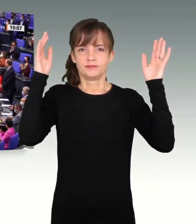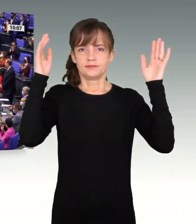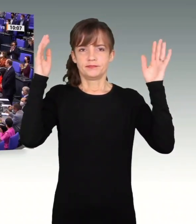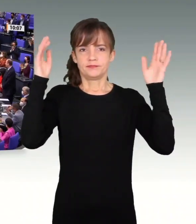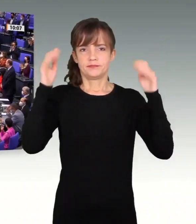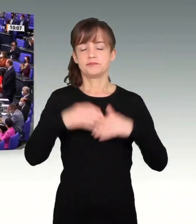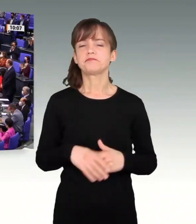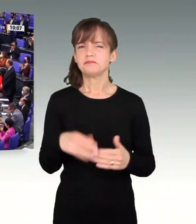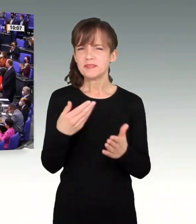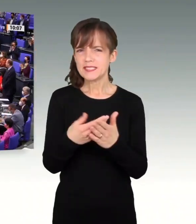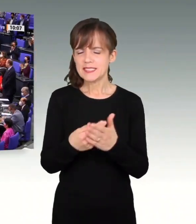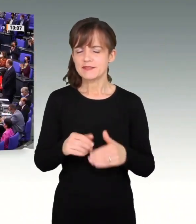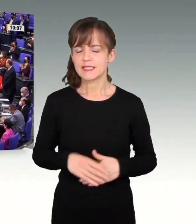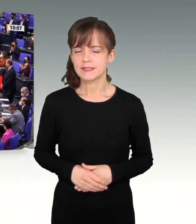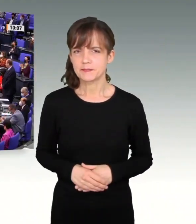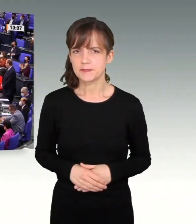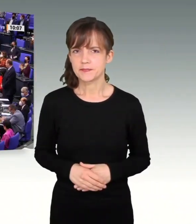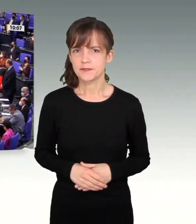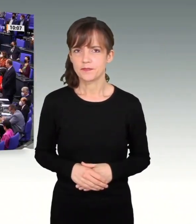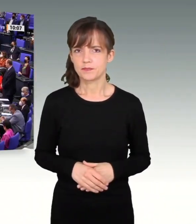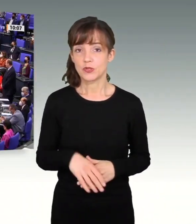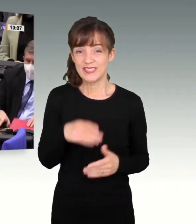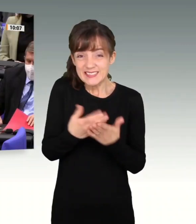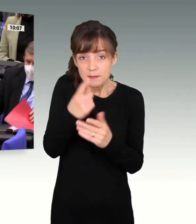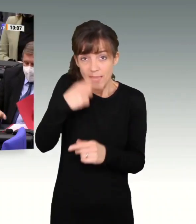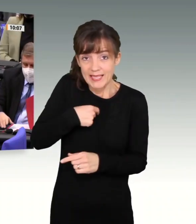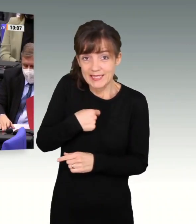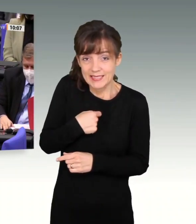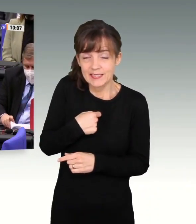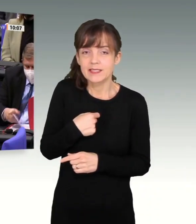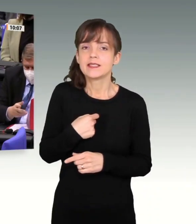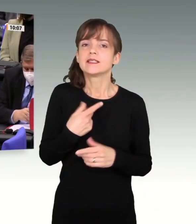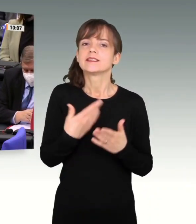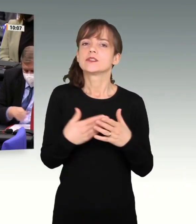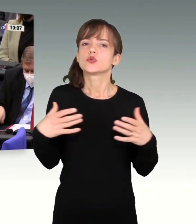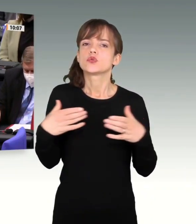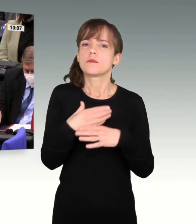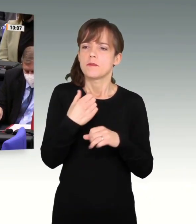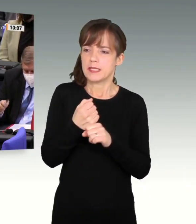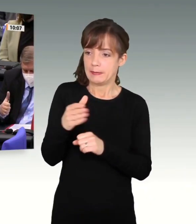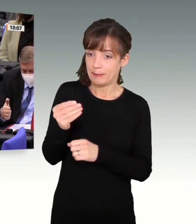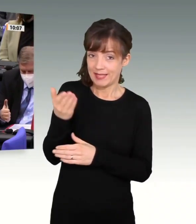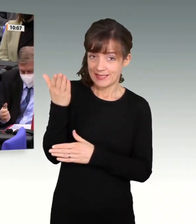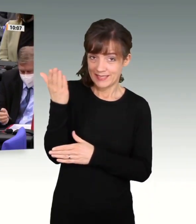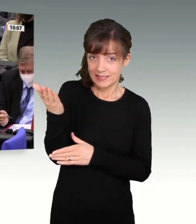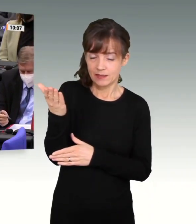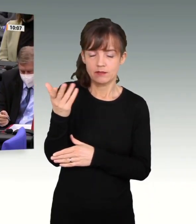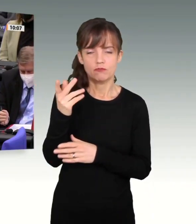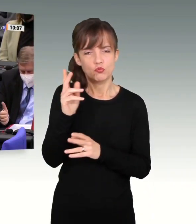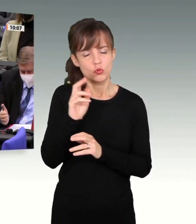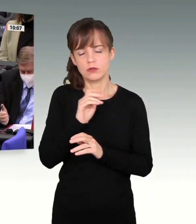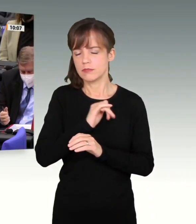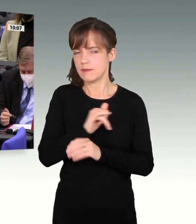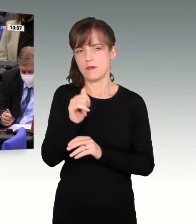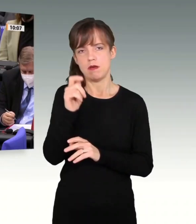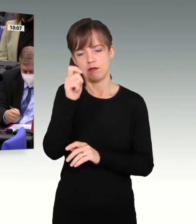Und darum, und nur das habe ich gemeint, ich habe die Zusammenarbeit mit Ihnen immer geschätzt, mit Ihnen allen. Und